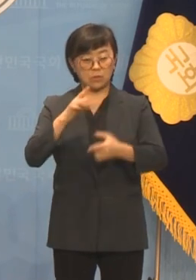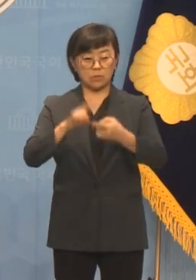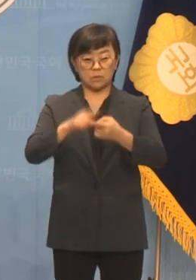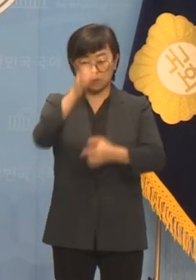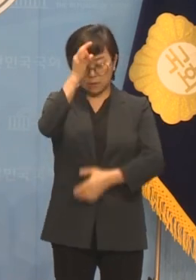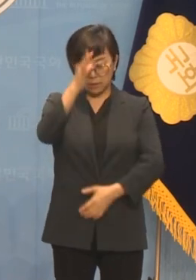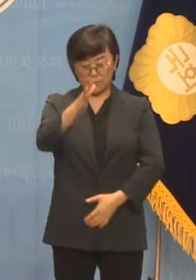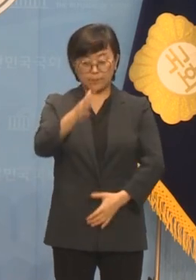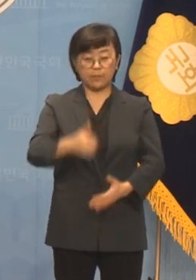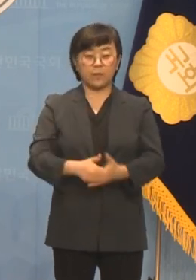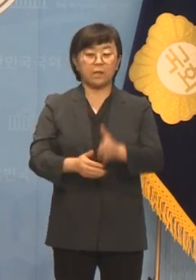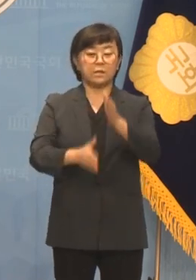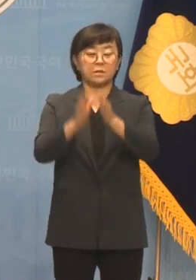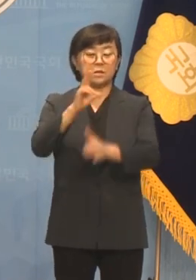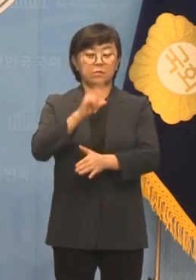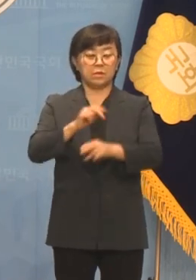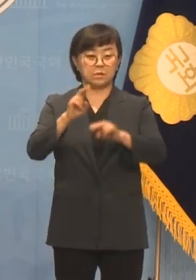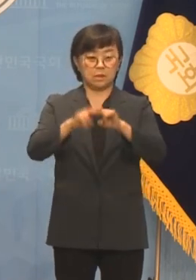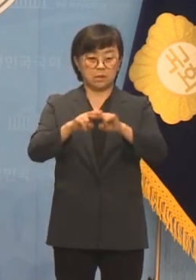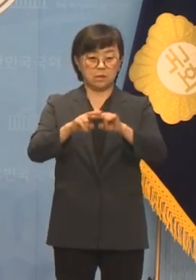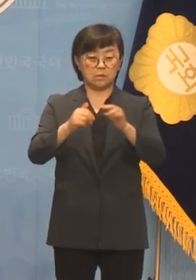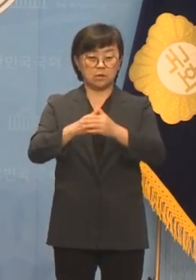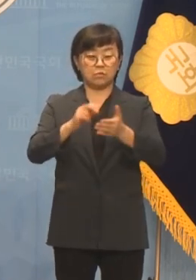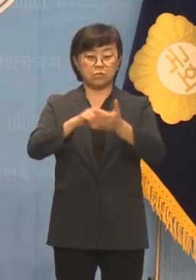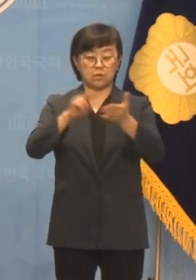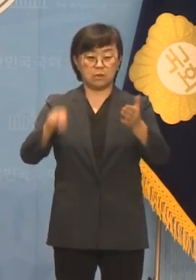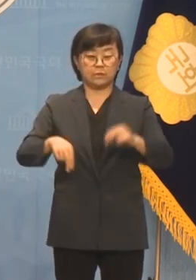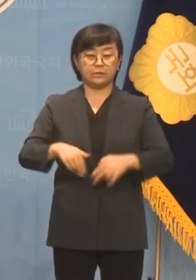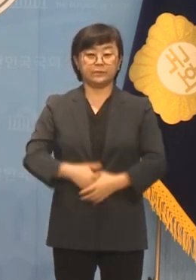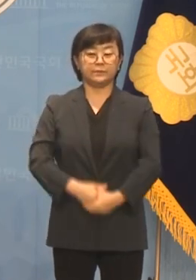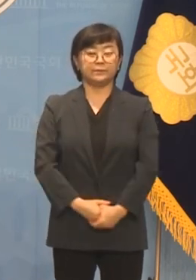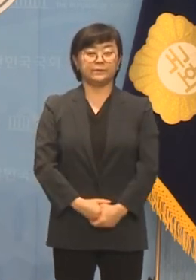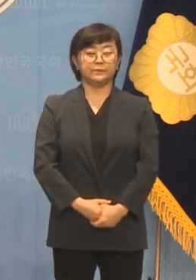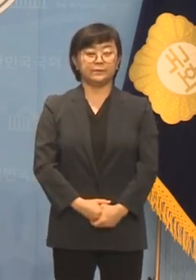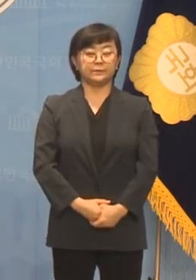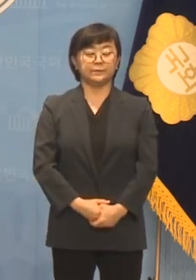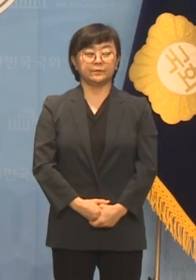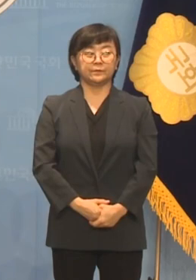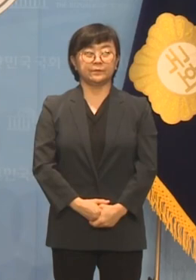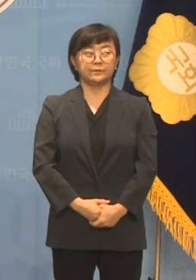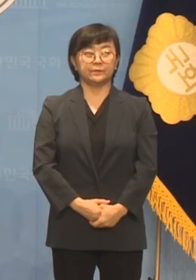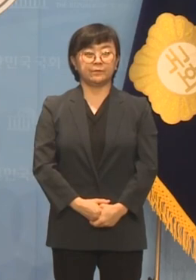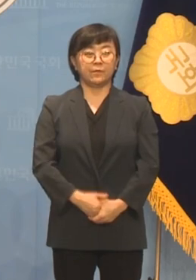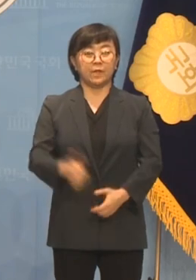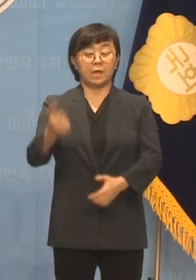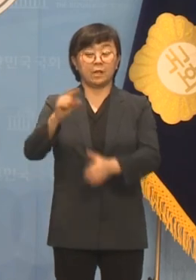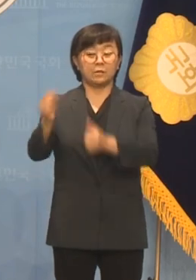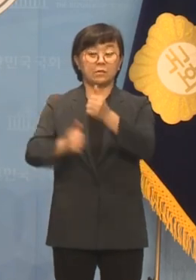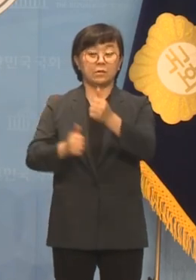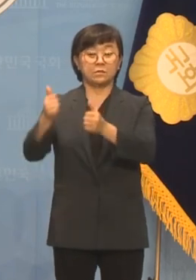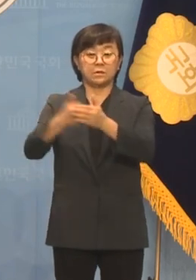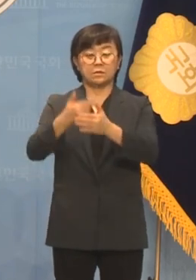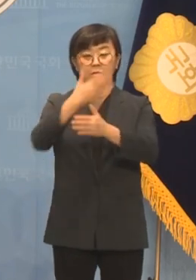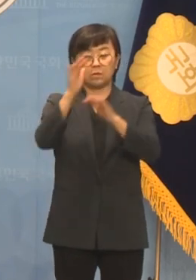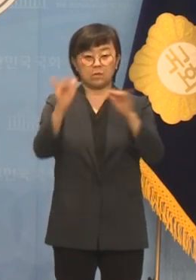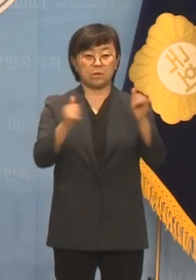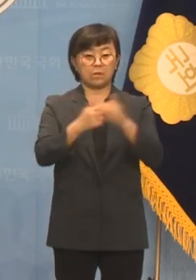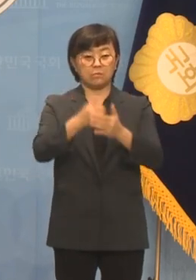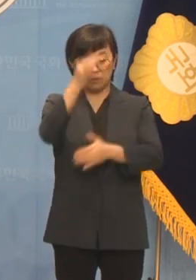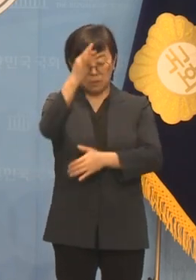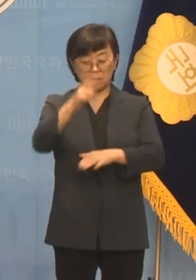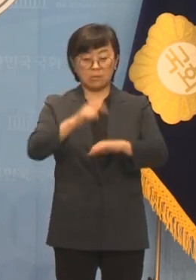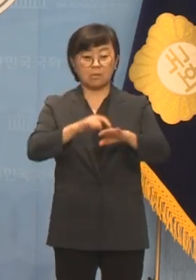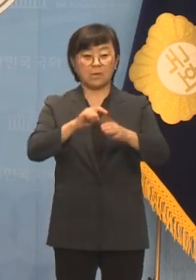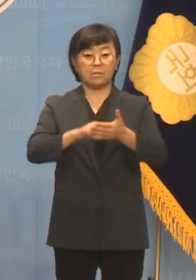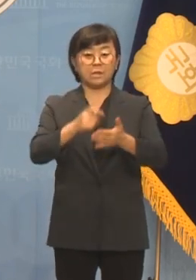사과하고 시의원 자리에서 물러나십시오. 한동훈 위원장은 청년에게 미안한